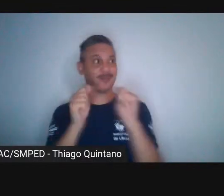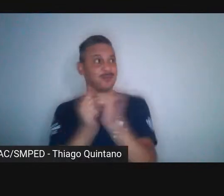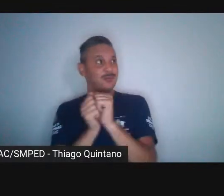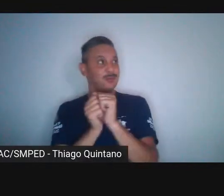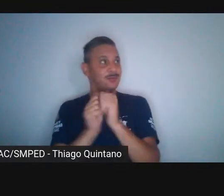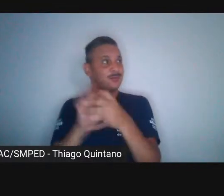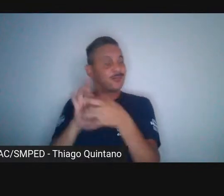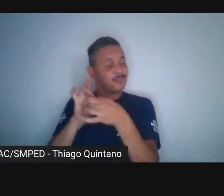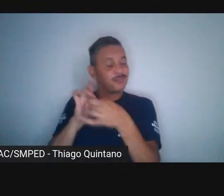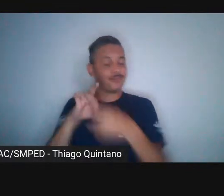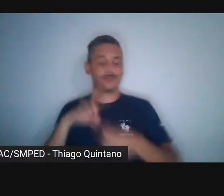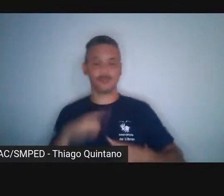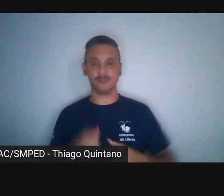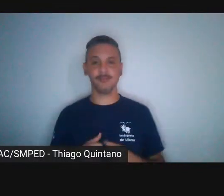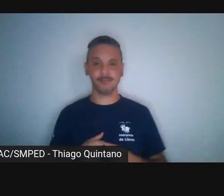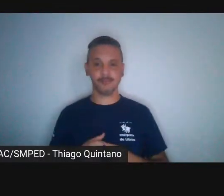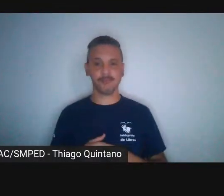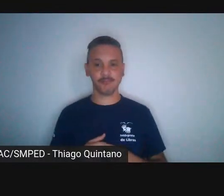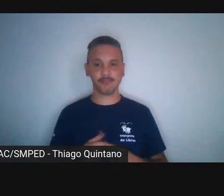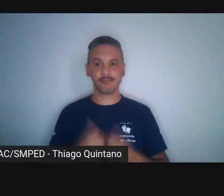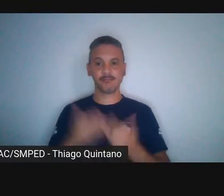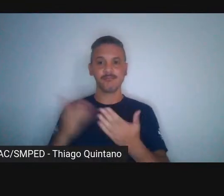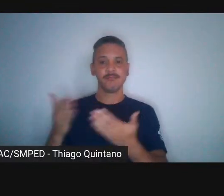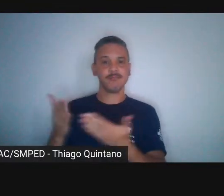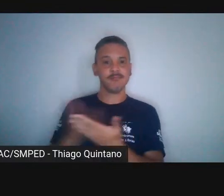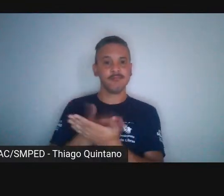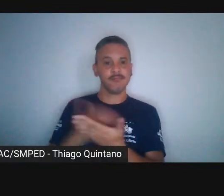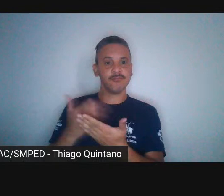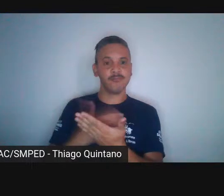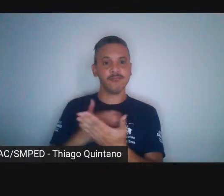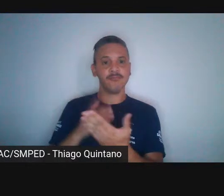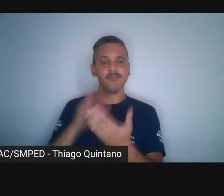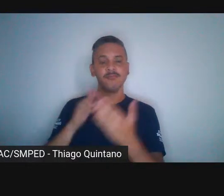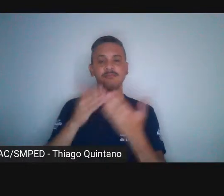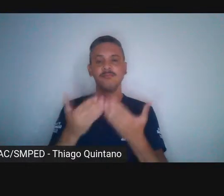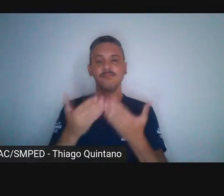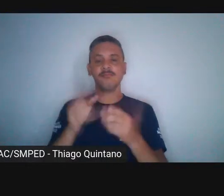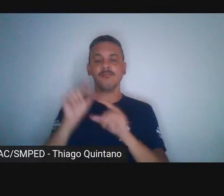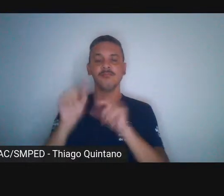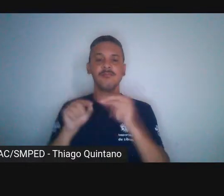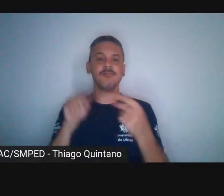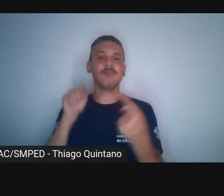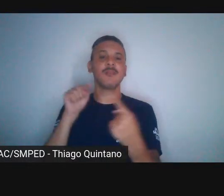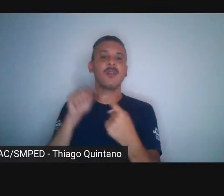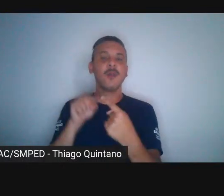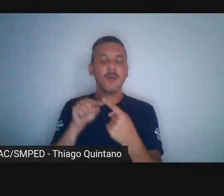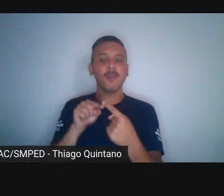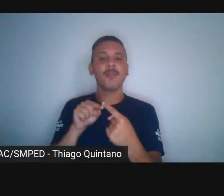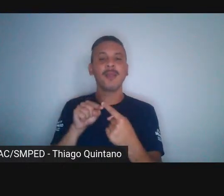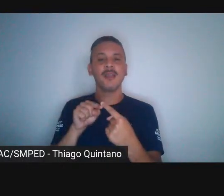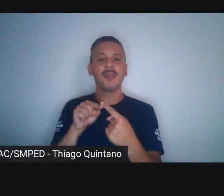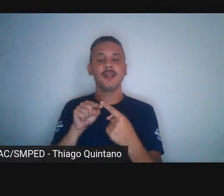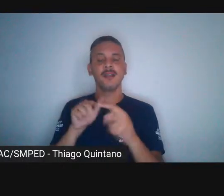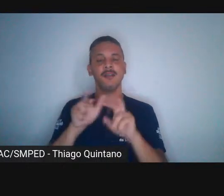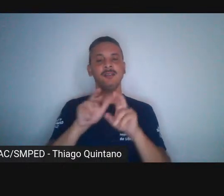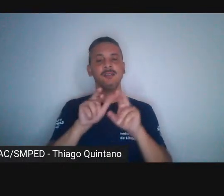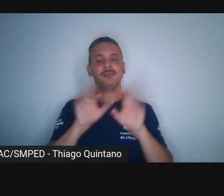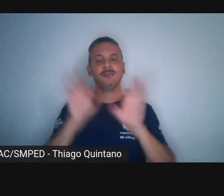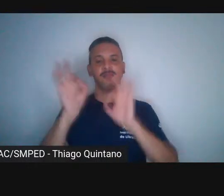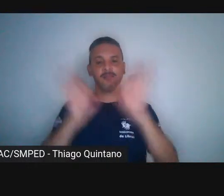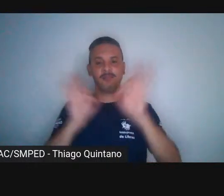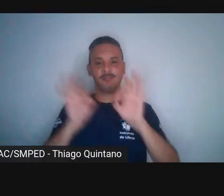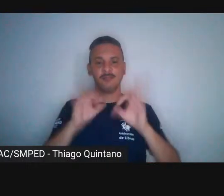livro se coloca justamente nesse patamar, nesse